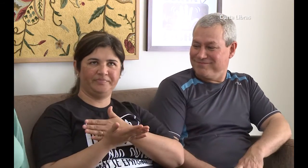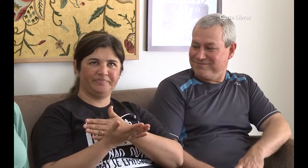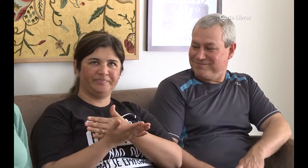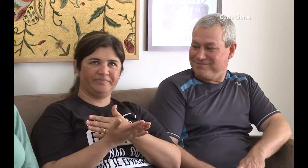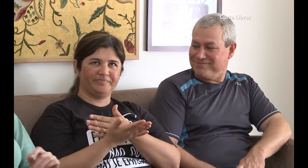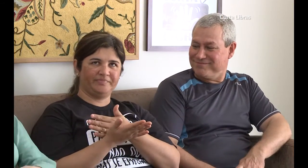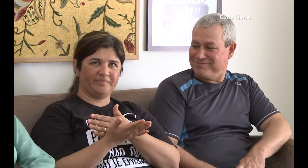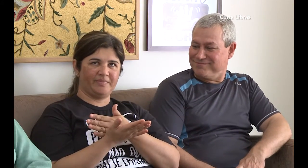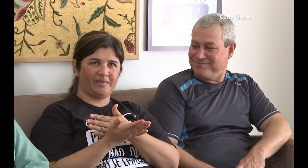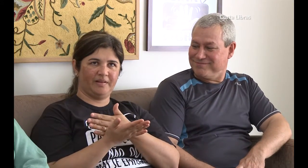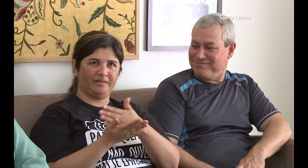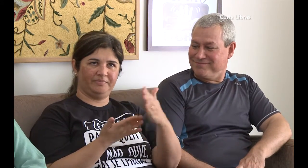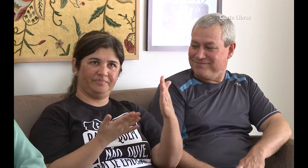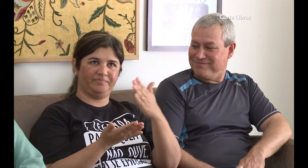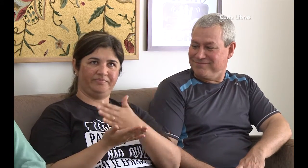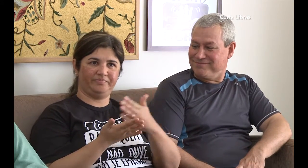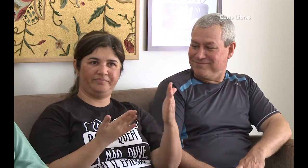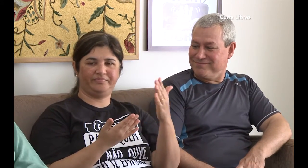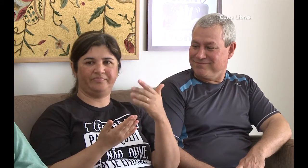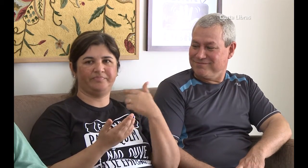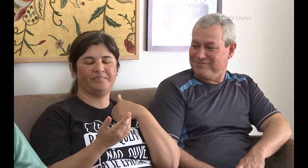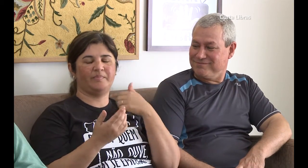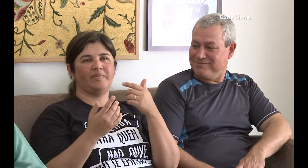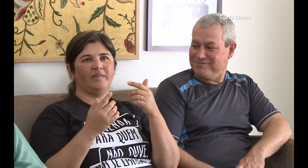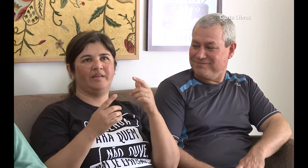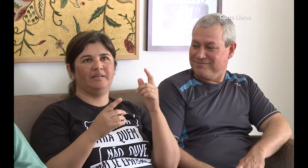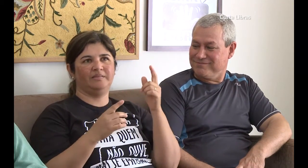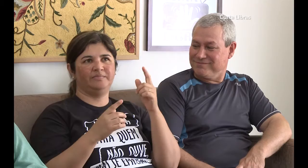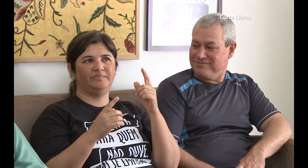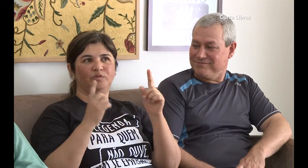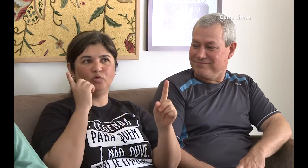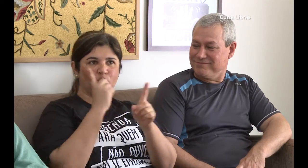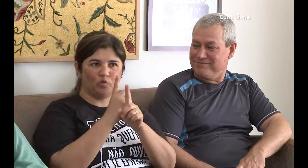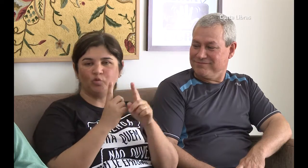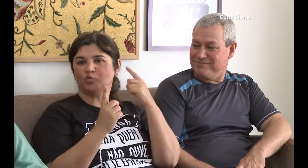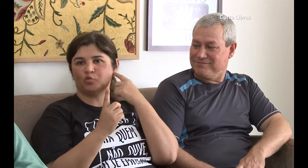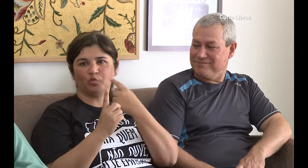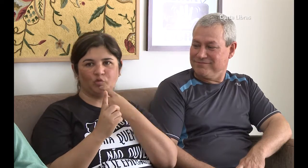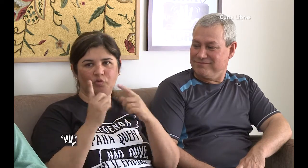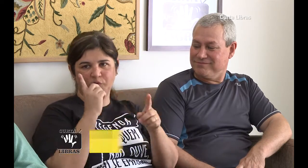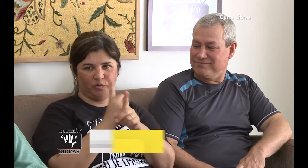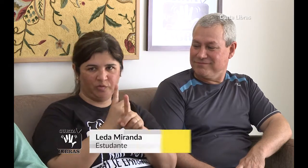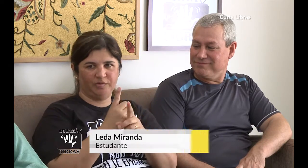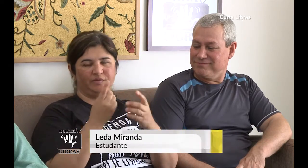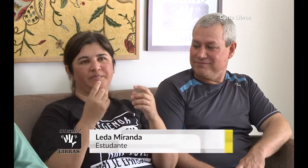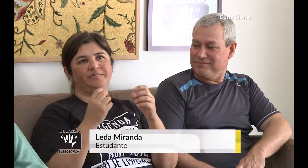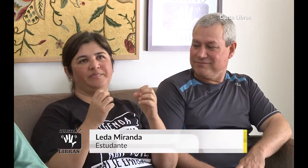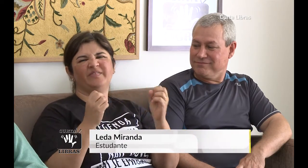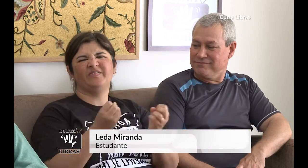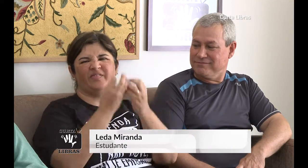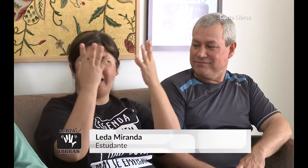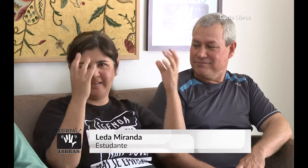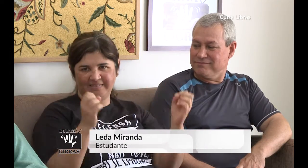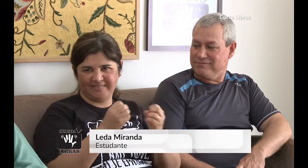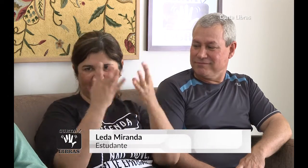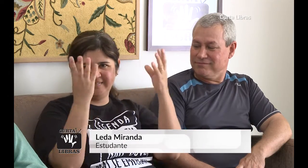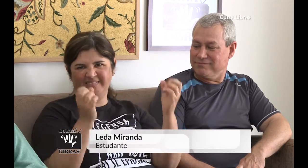Quando eu comecei a participar da comunidade surda, eu normalmente ia em festas, junto com os surdos. Eu dançava, me